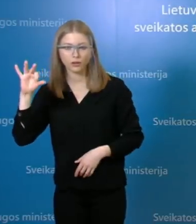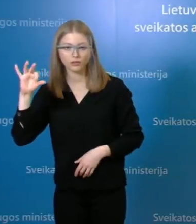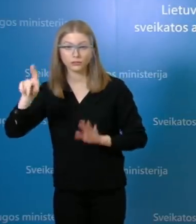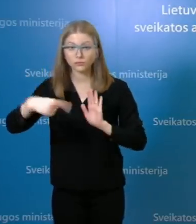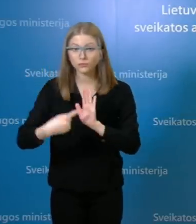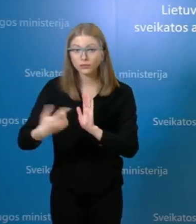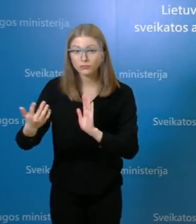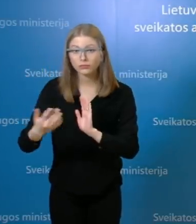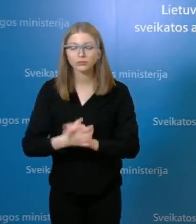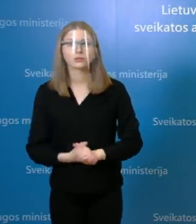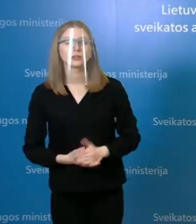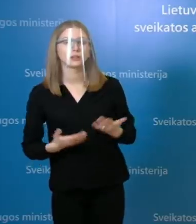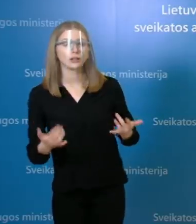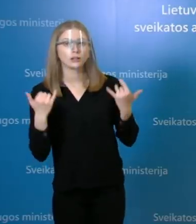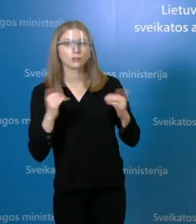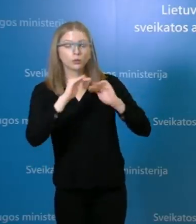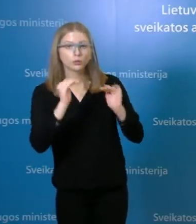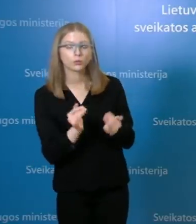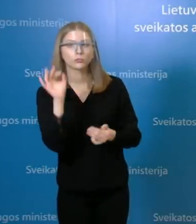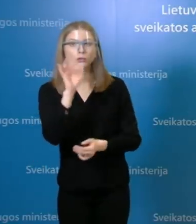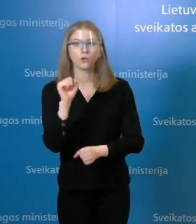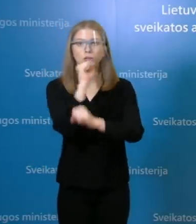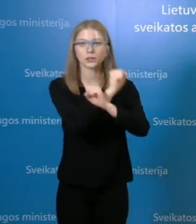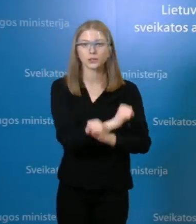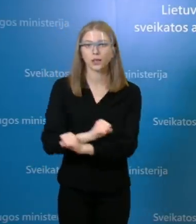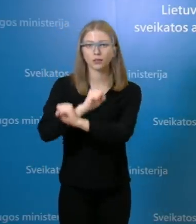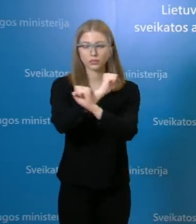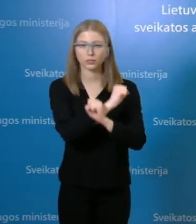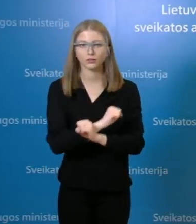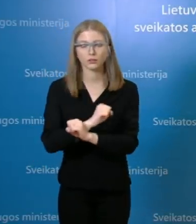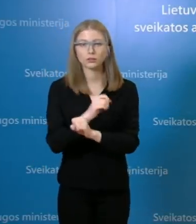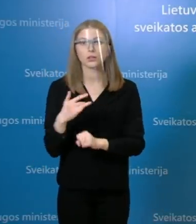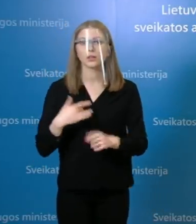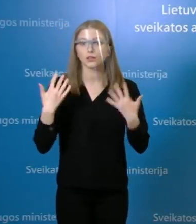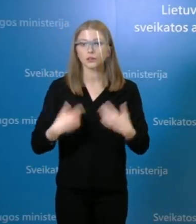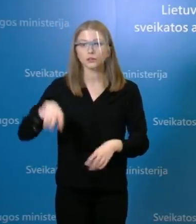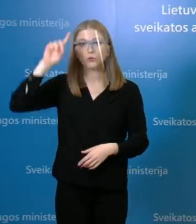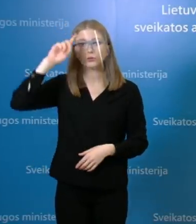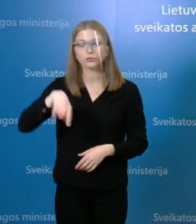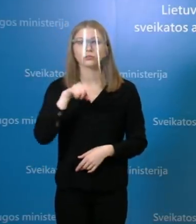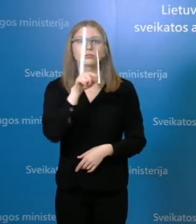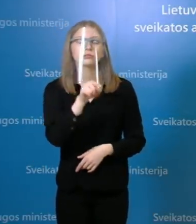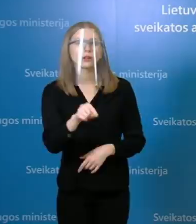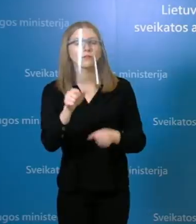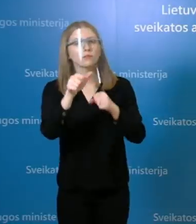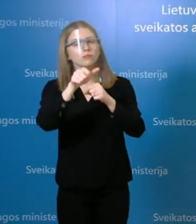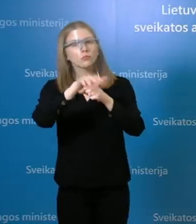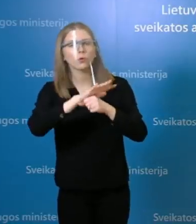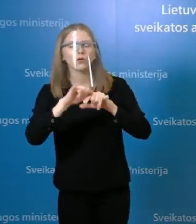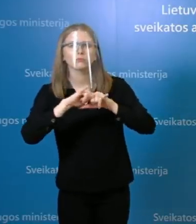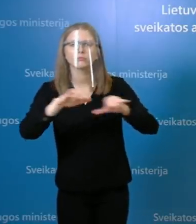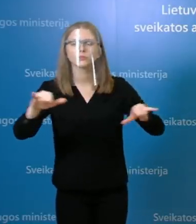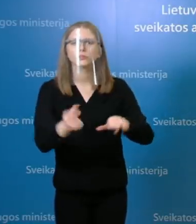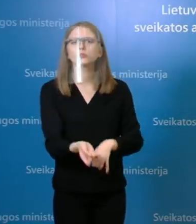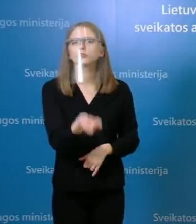Sėkė, tai prie tokią klausimą dėl santros klinikų gal jau yra iškėsti priežastis, kaip tam galėjo pradėti plėsti virusas, va, kad nė, dvi